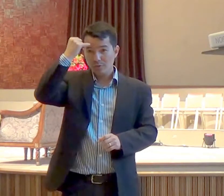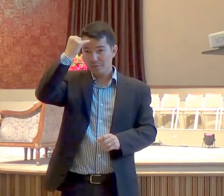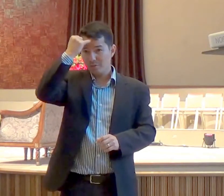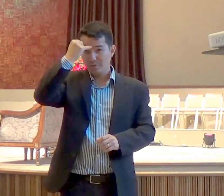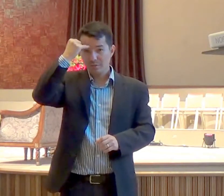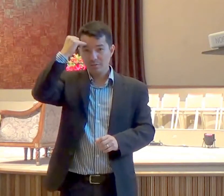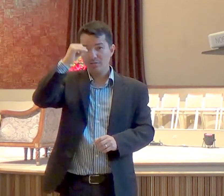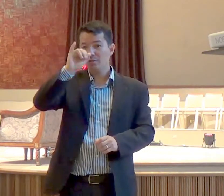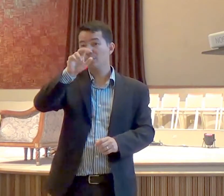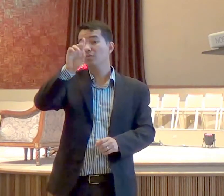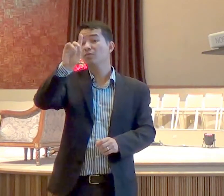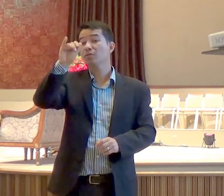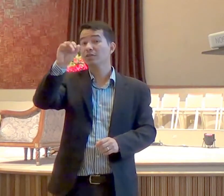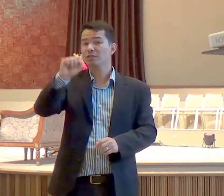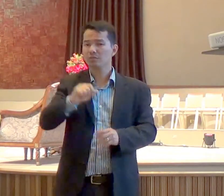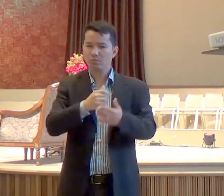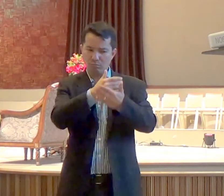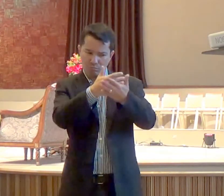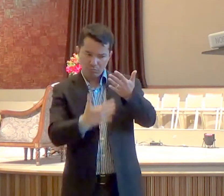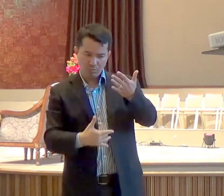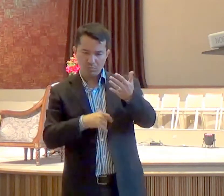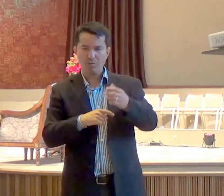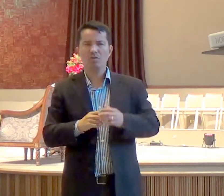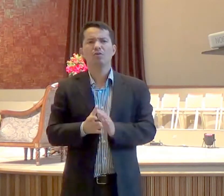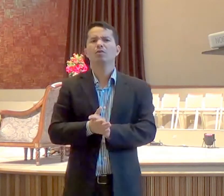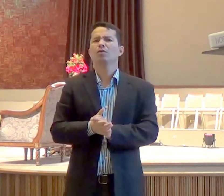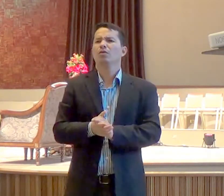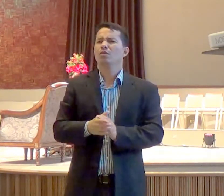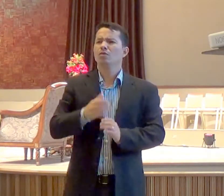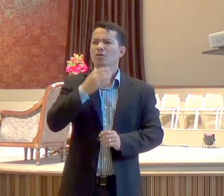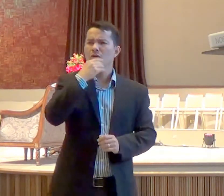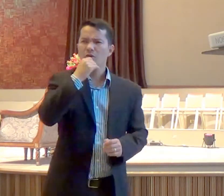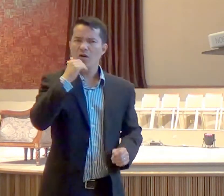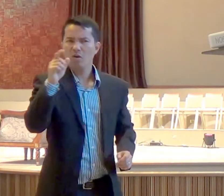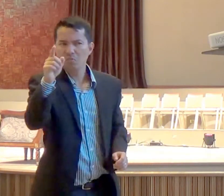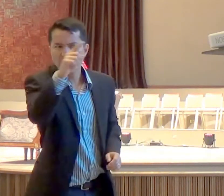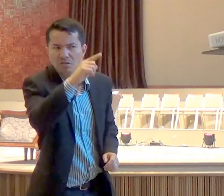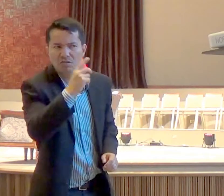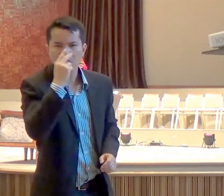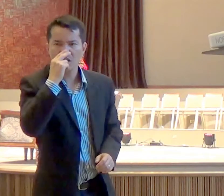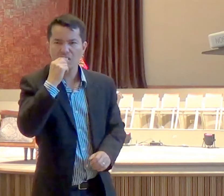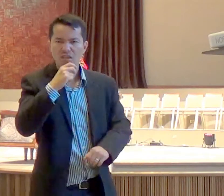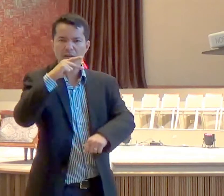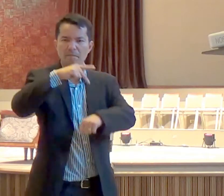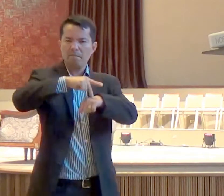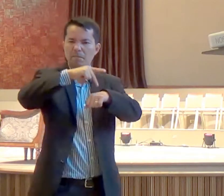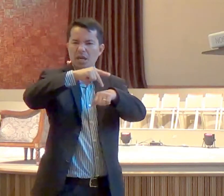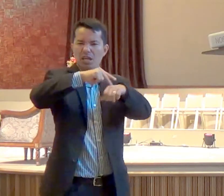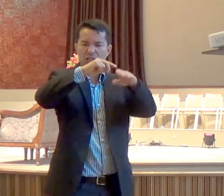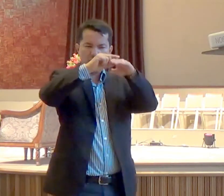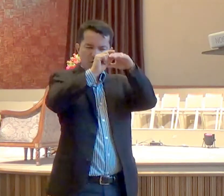testamento, diz assim, estes homens, são como rochas submersas, em vossas festas, de fraternidade,